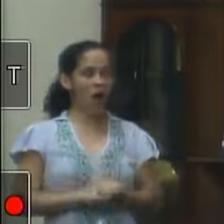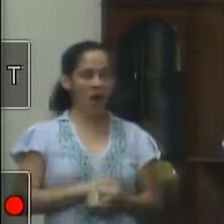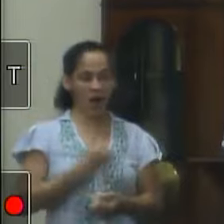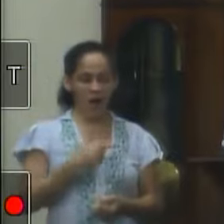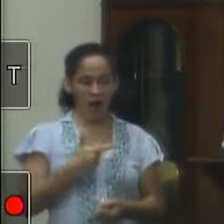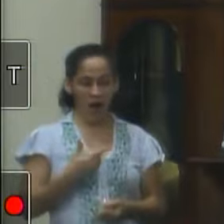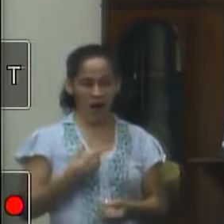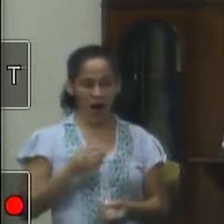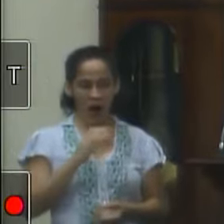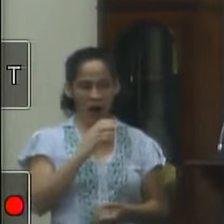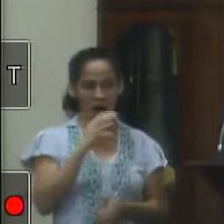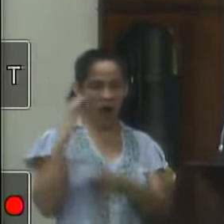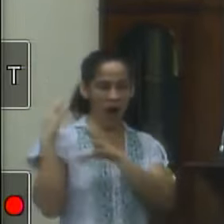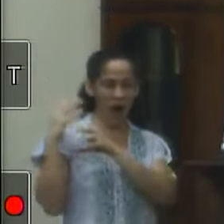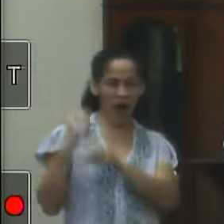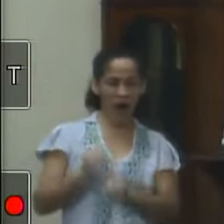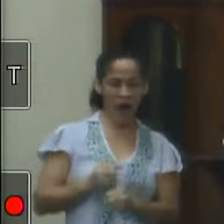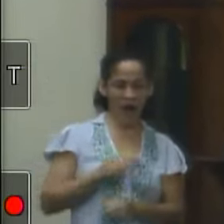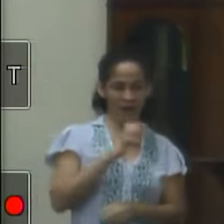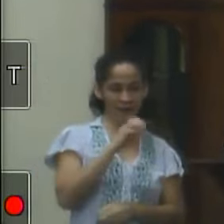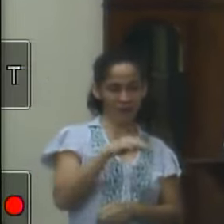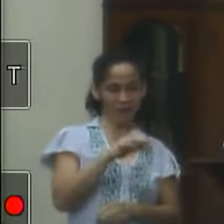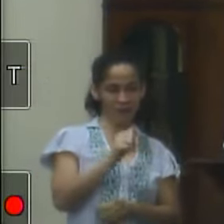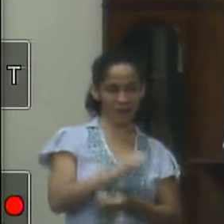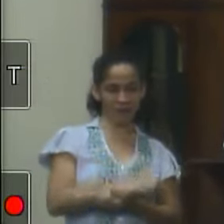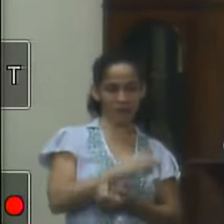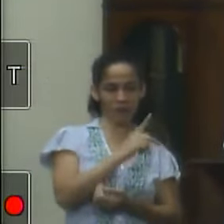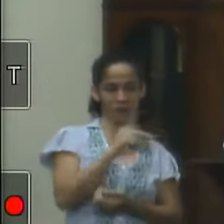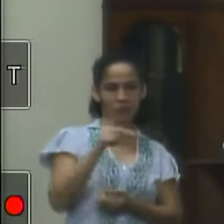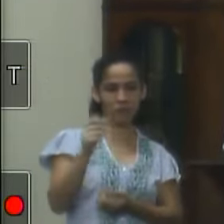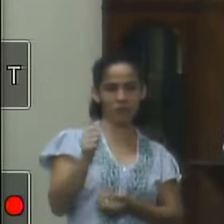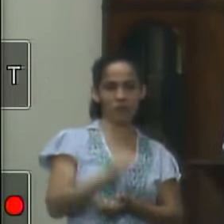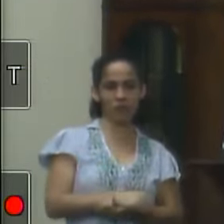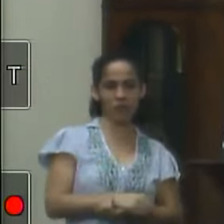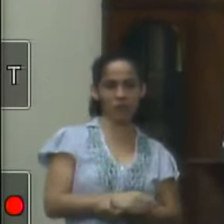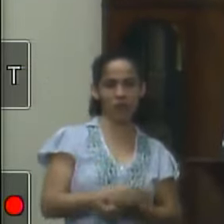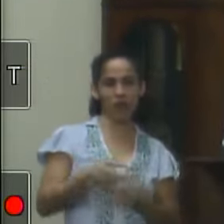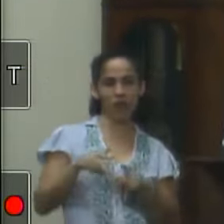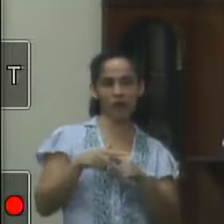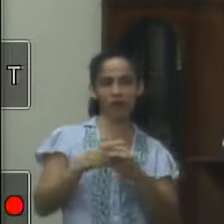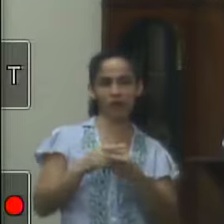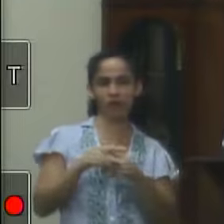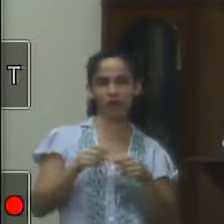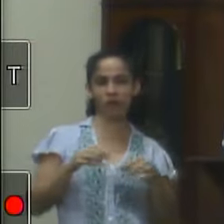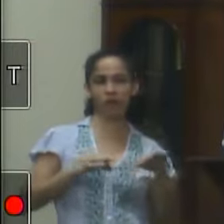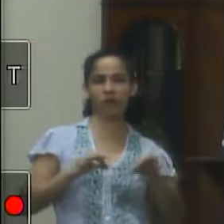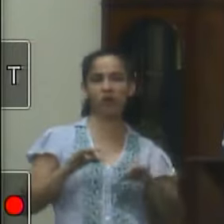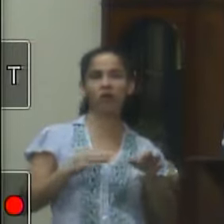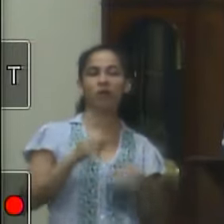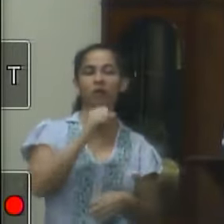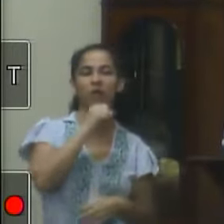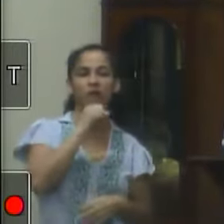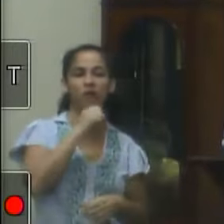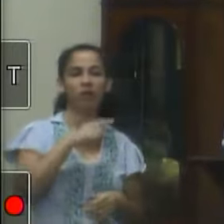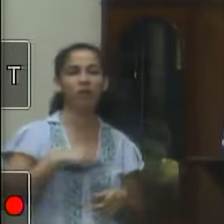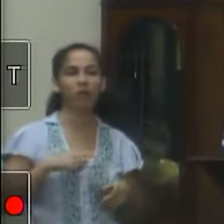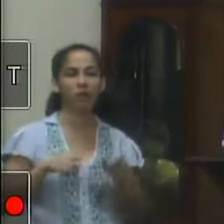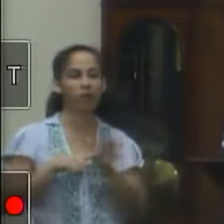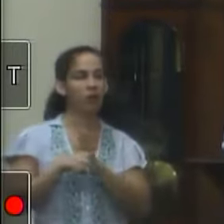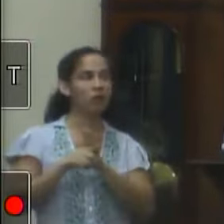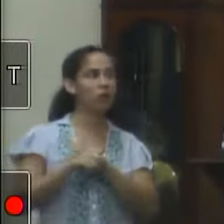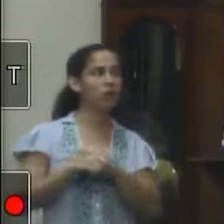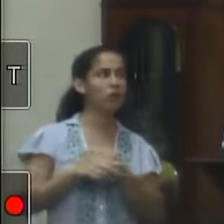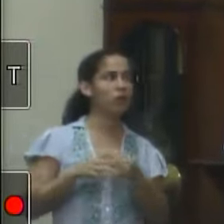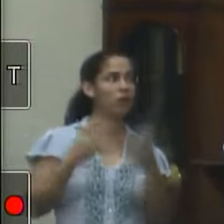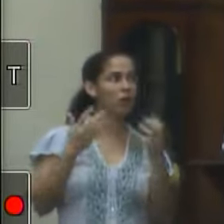está no orçamento mas eu fiz a emenda do BPA e vou cobrar manutenção do projeto dos idosos não está vou cobrar e a